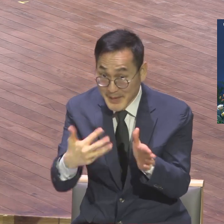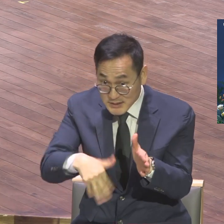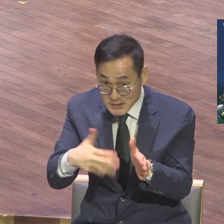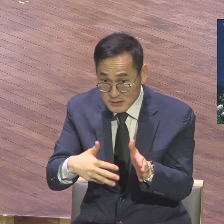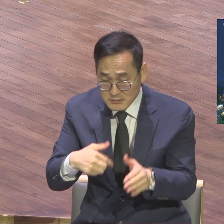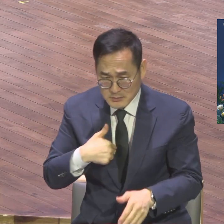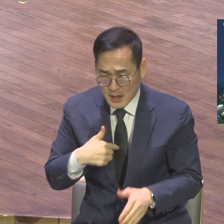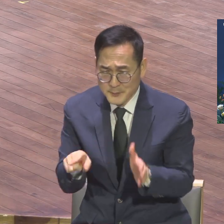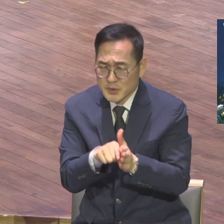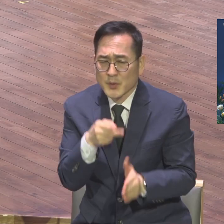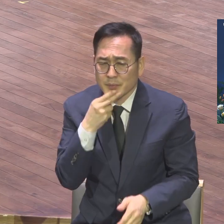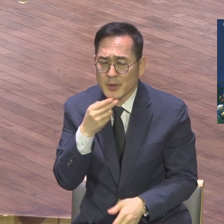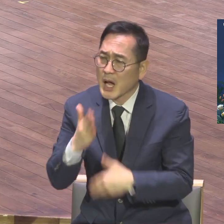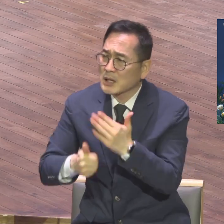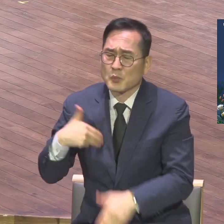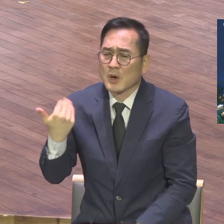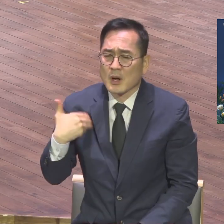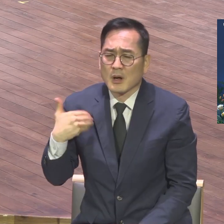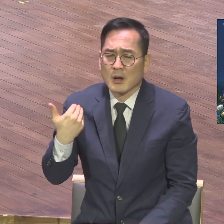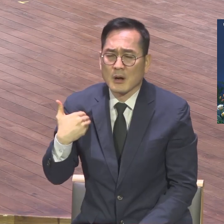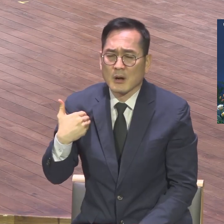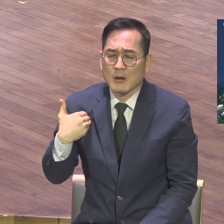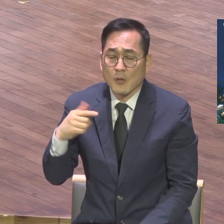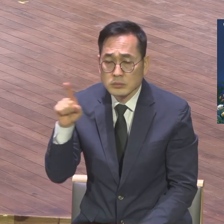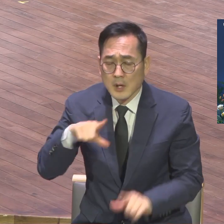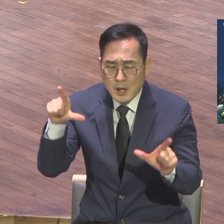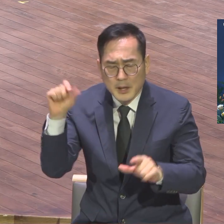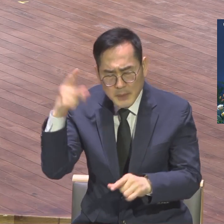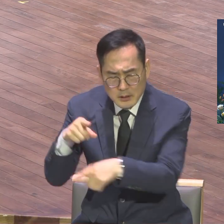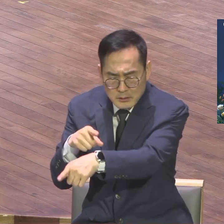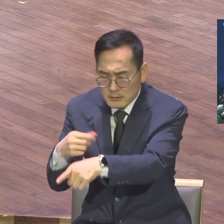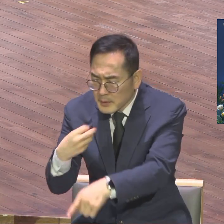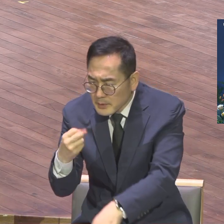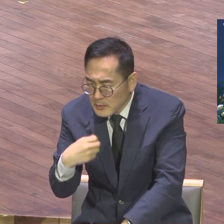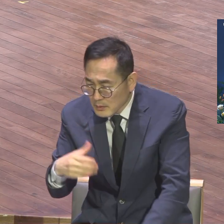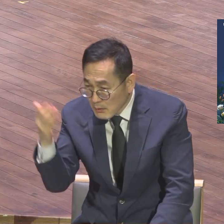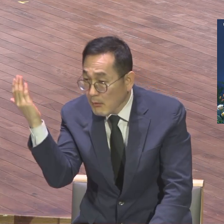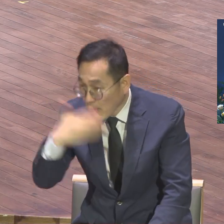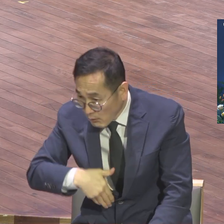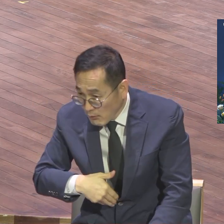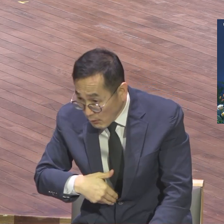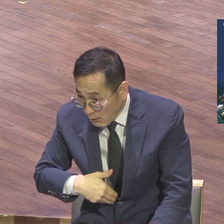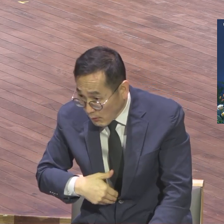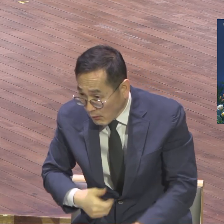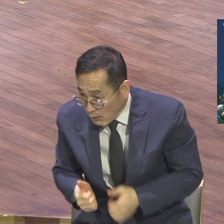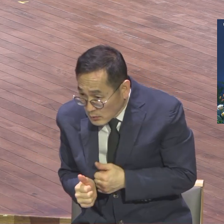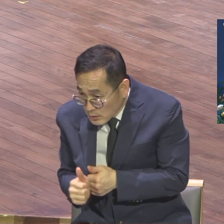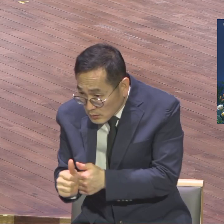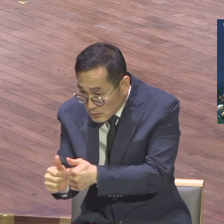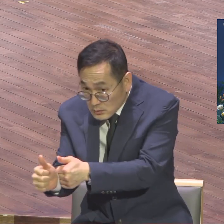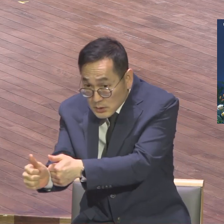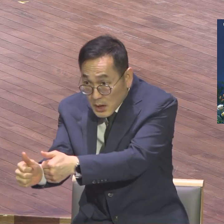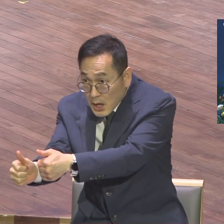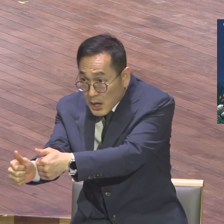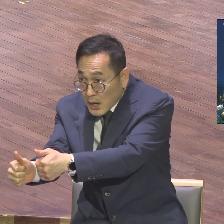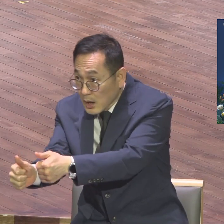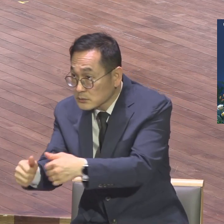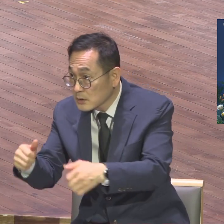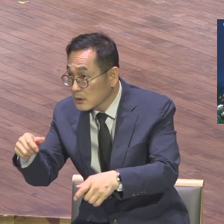하나님 모르고 살고 있는데 어느 날 누구누구를 통해서 구원의 손길을 통하여 내가 구원받아 하나님의 자녀가 되었다.